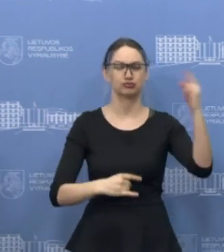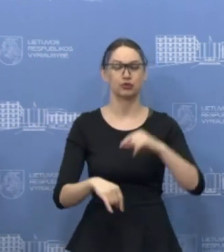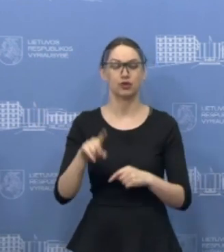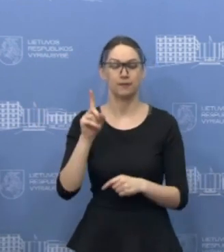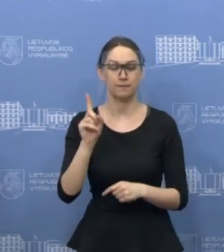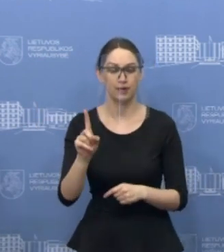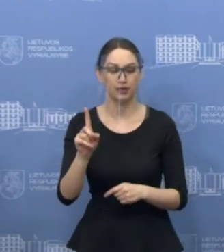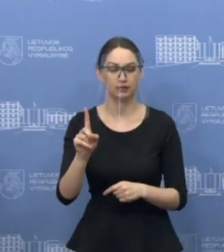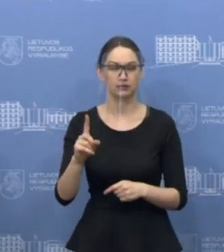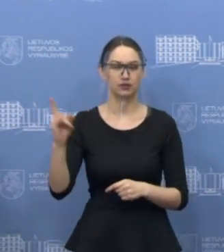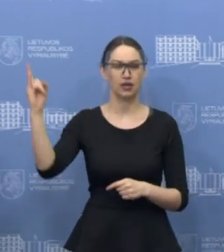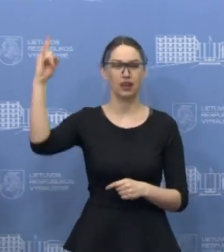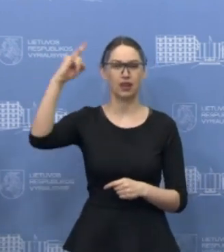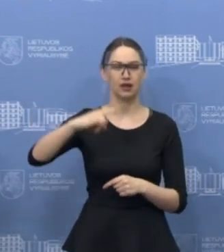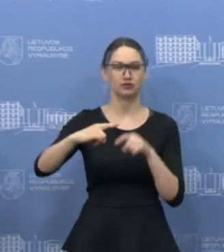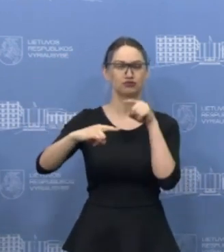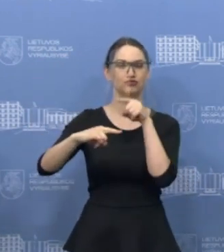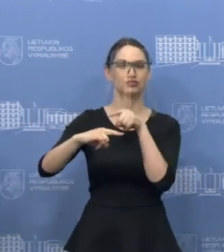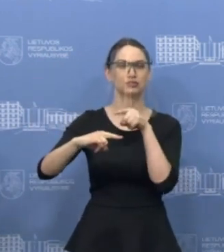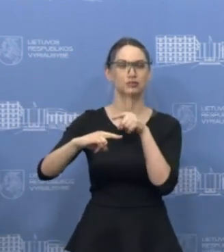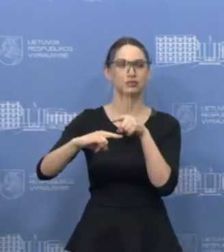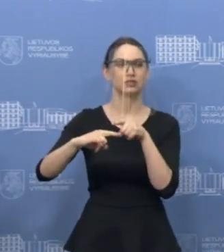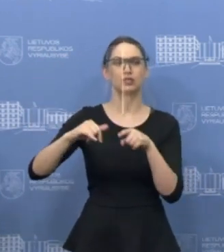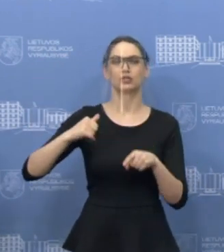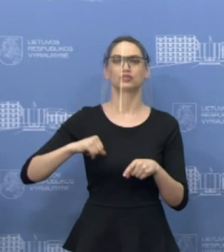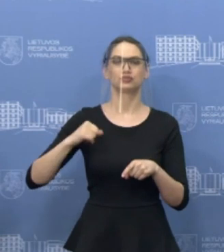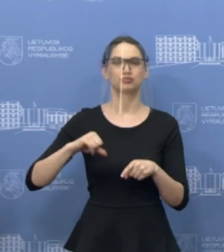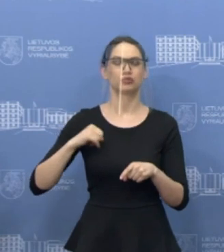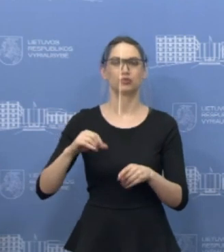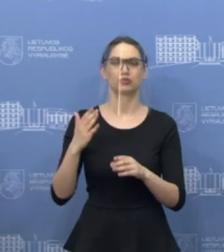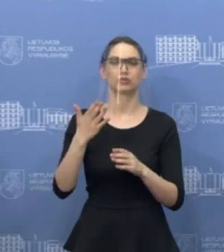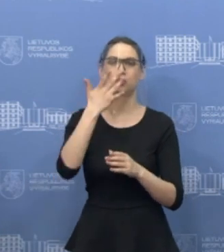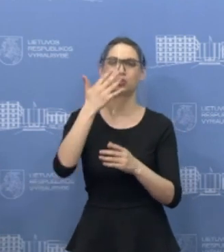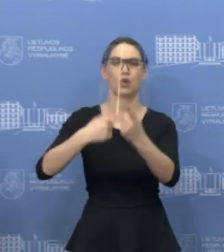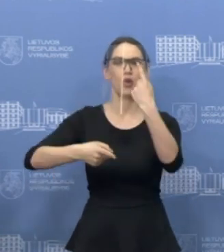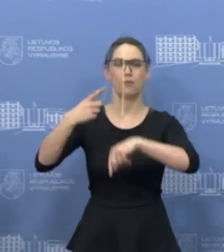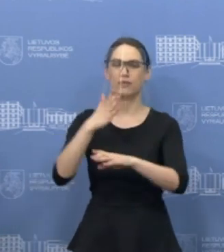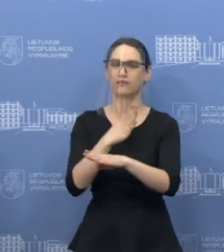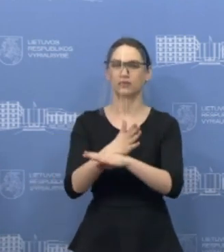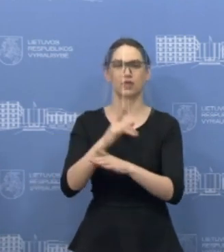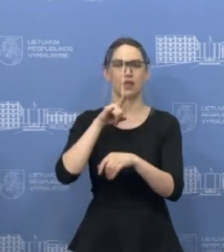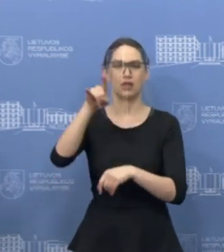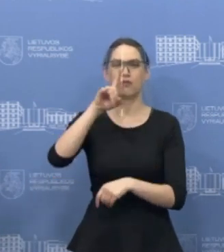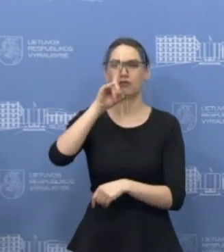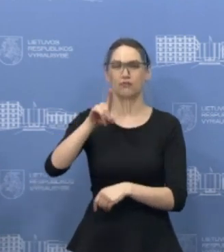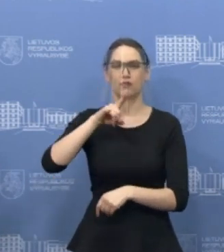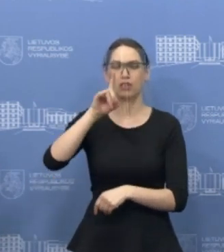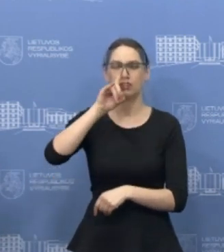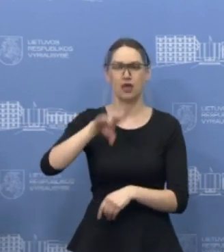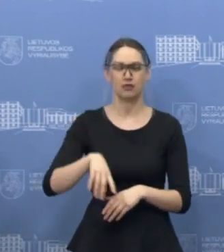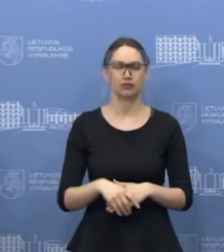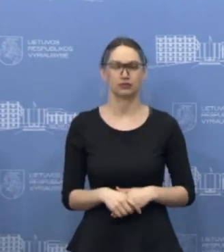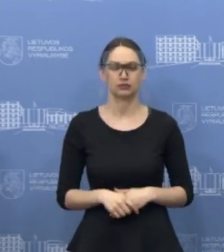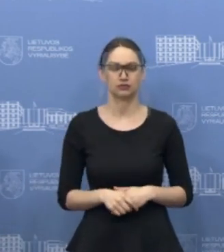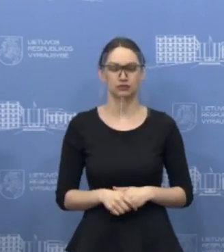dėja lėktuvai nebeskris su mūsų žmonėmis grįžtančiais iš užsienio. Tai artimiausių metų